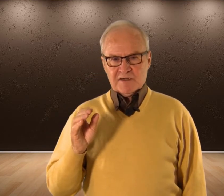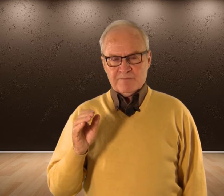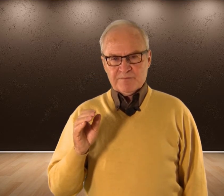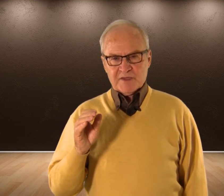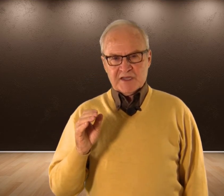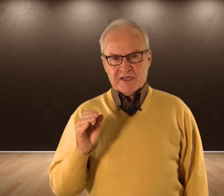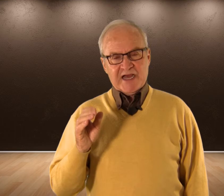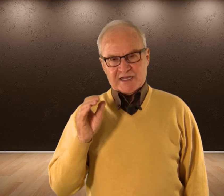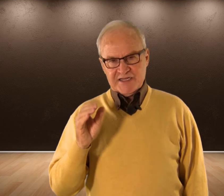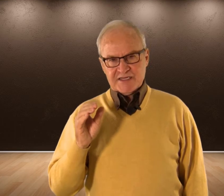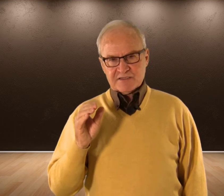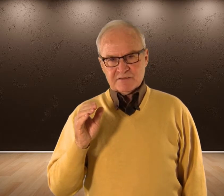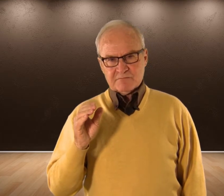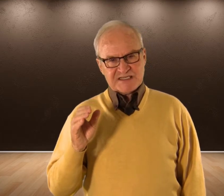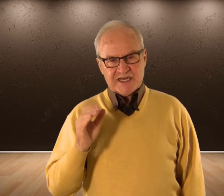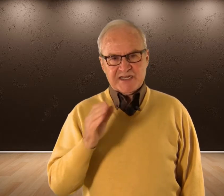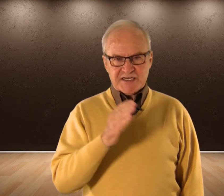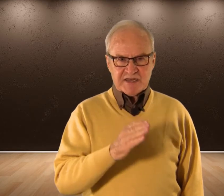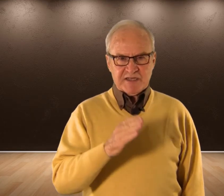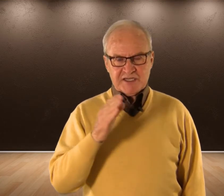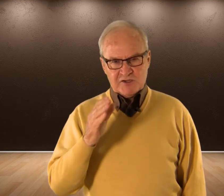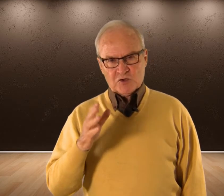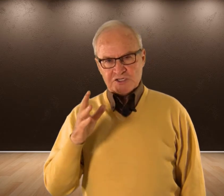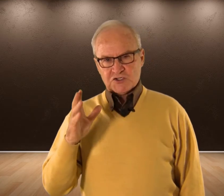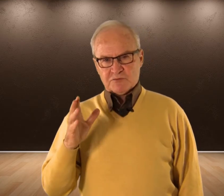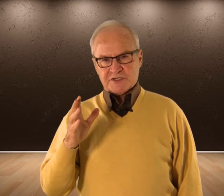Que aquellas Más que aquellas que habían tenido con estos hombres